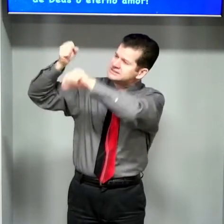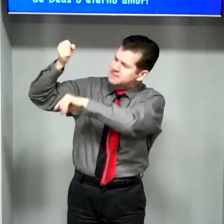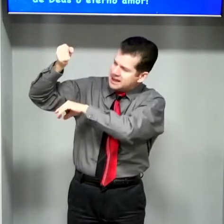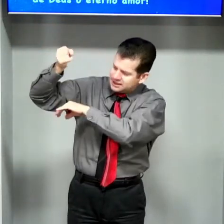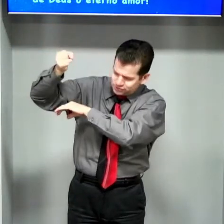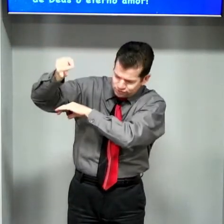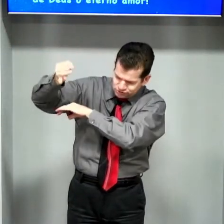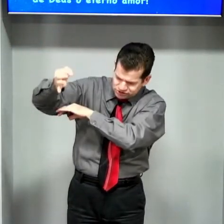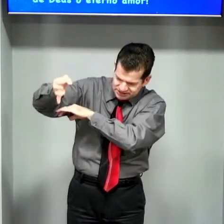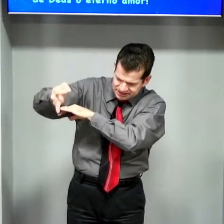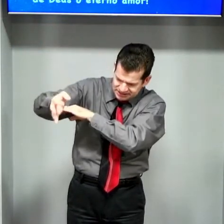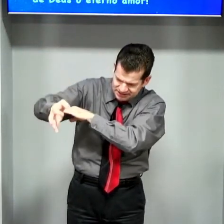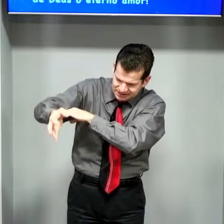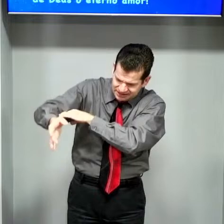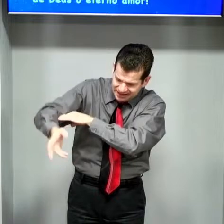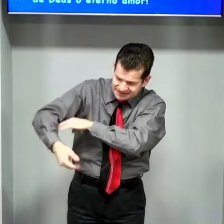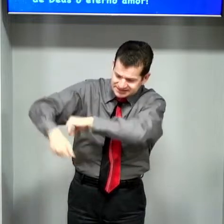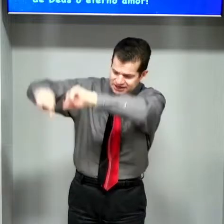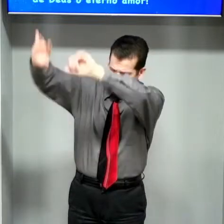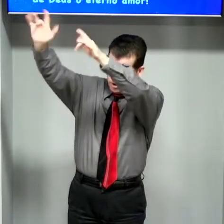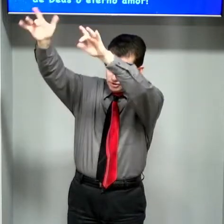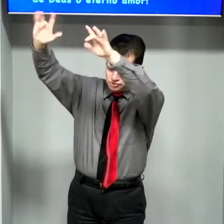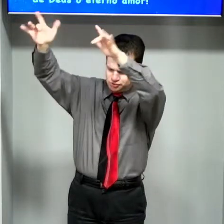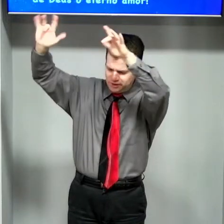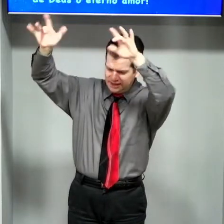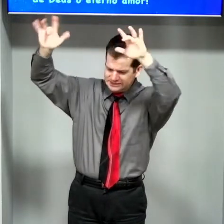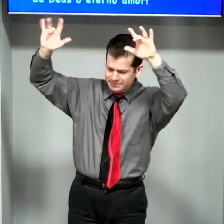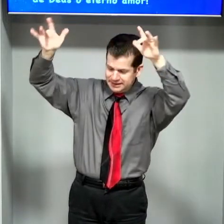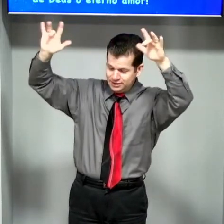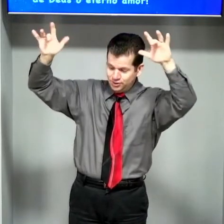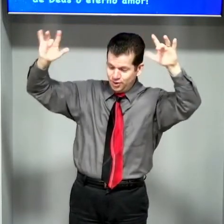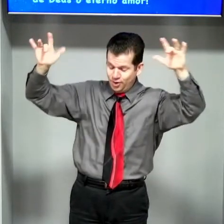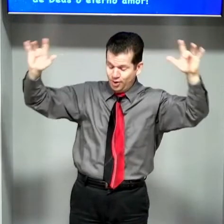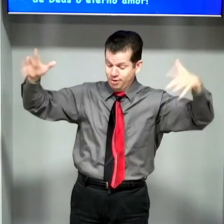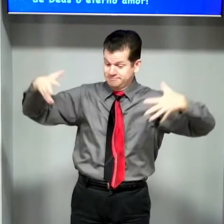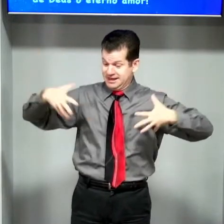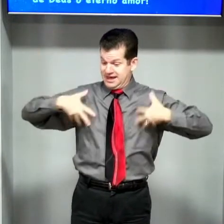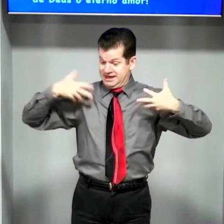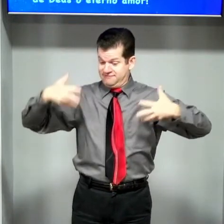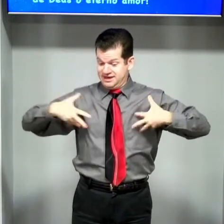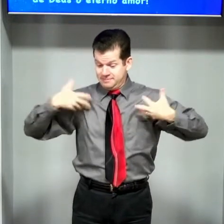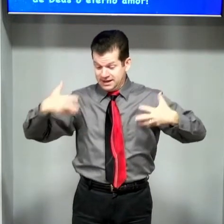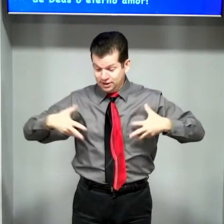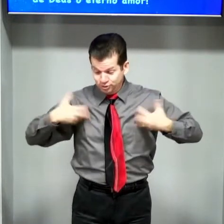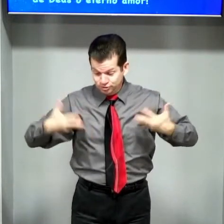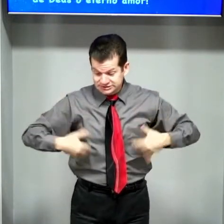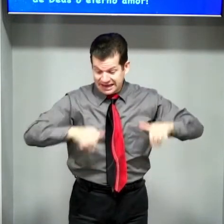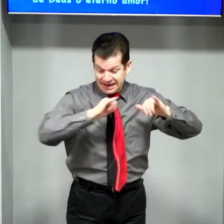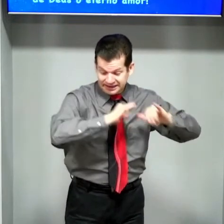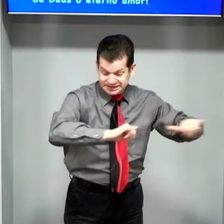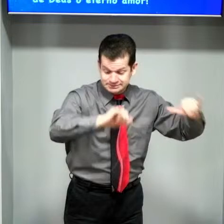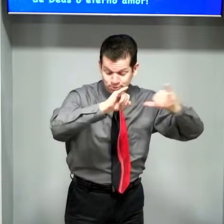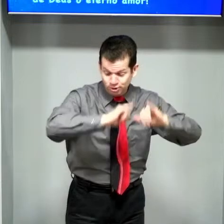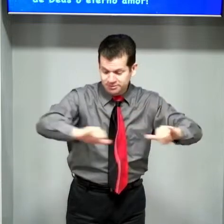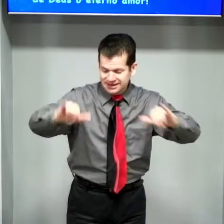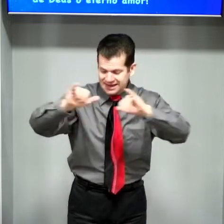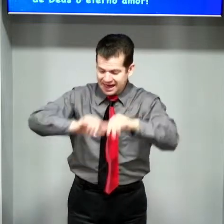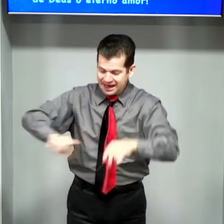matutinas em vosso resplendor, vibrando os ares públicas